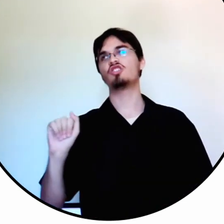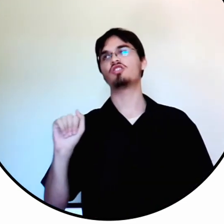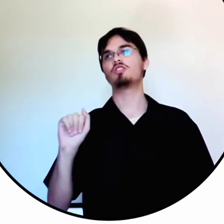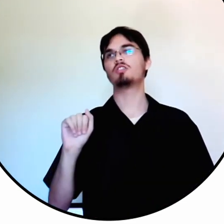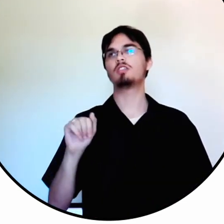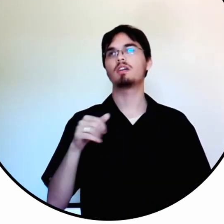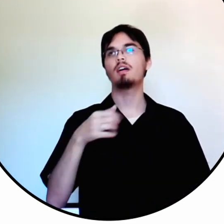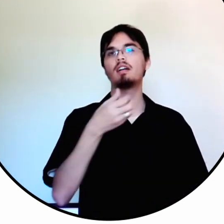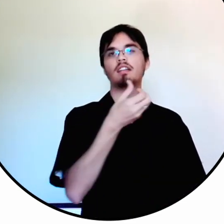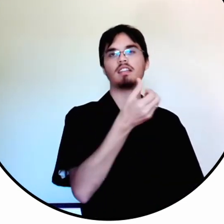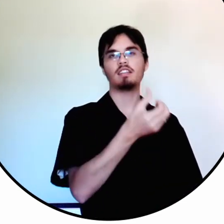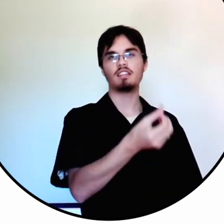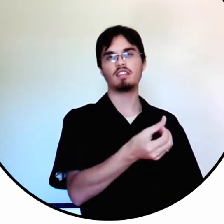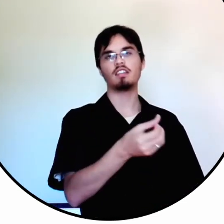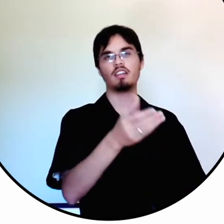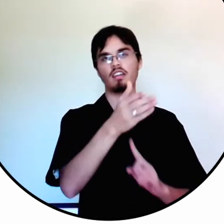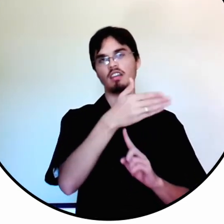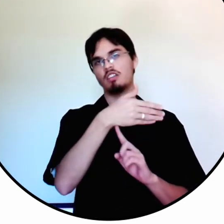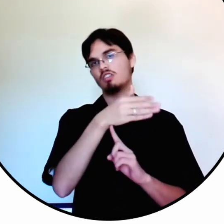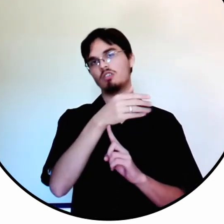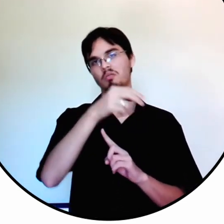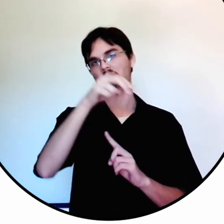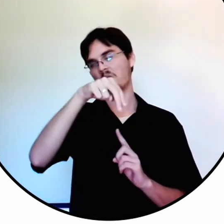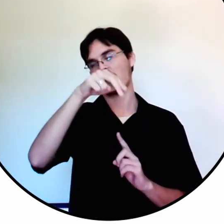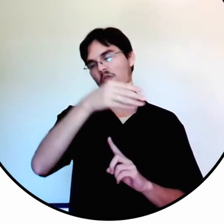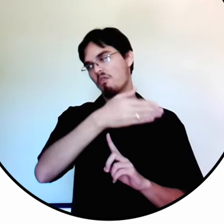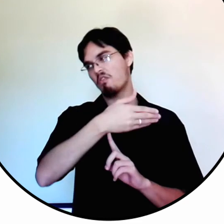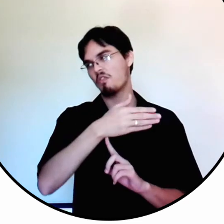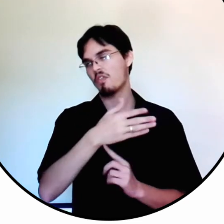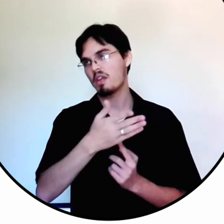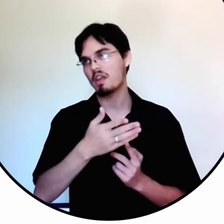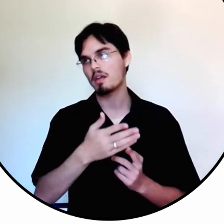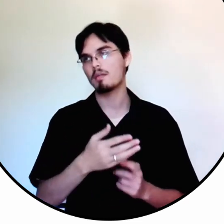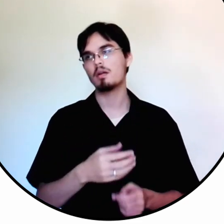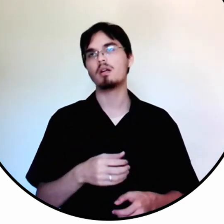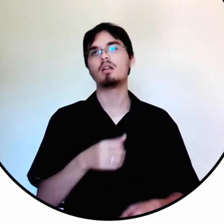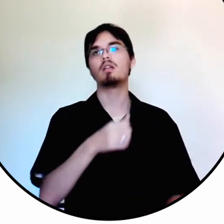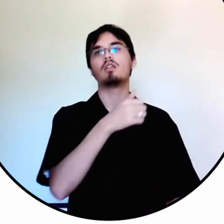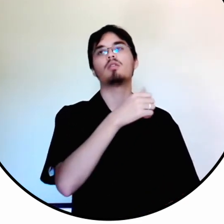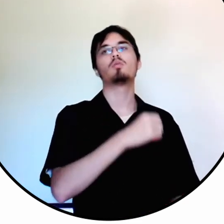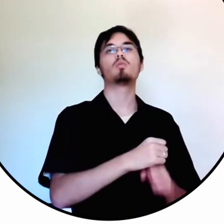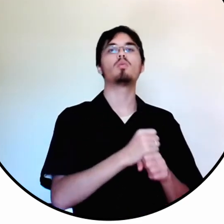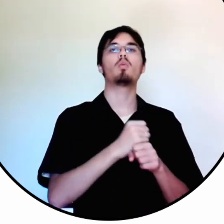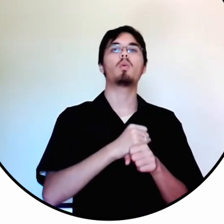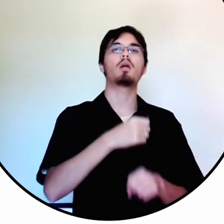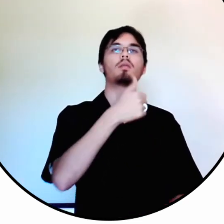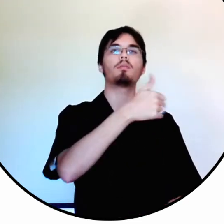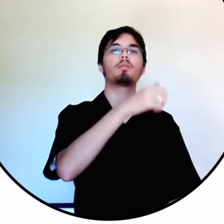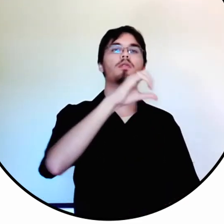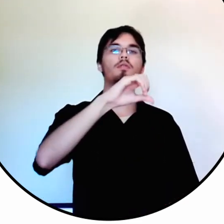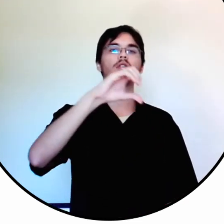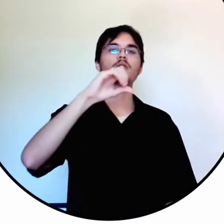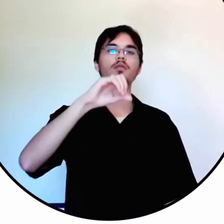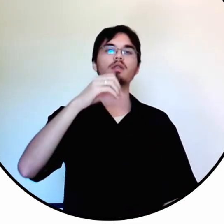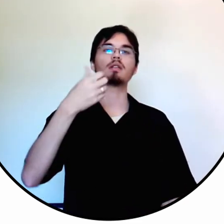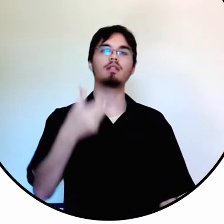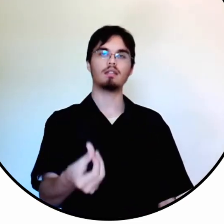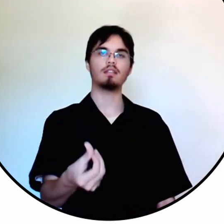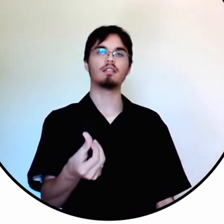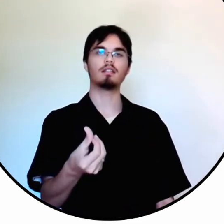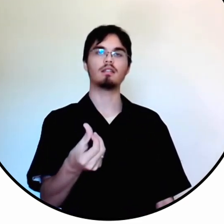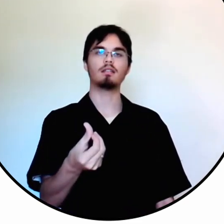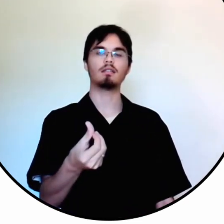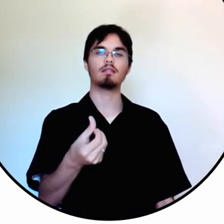Eu nasci no dia 6 de novembro de 1996.